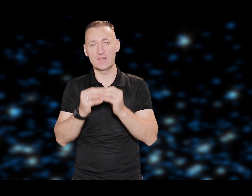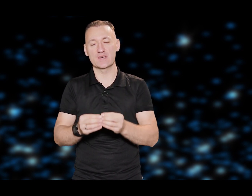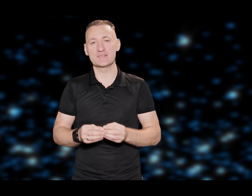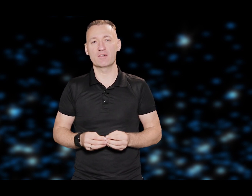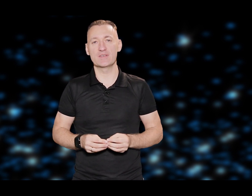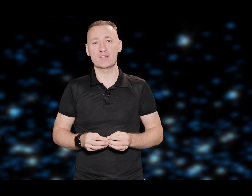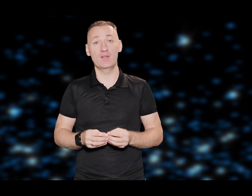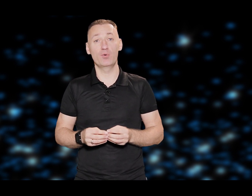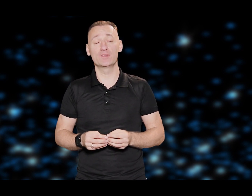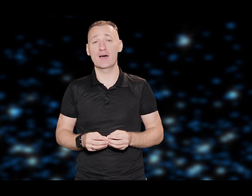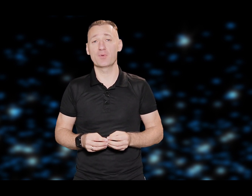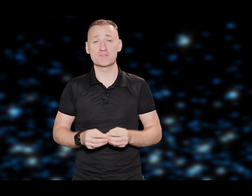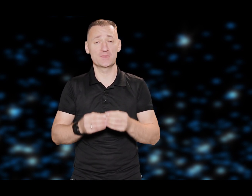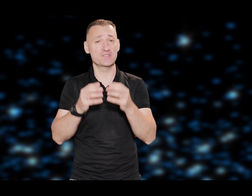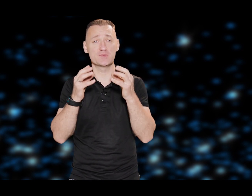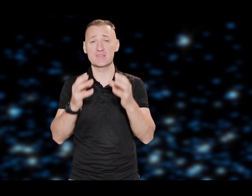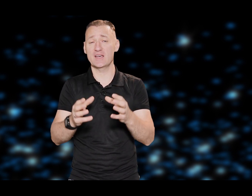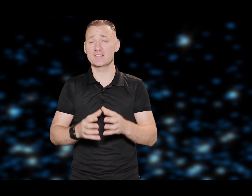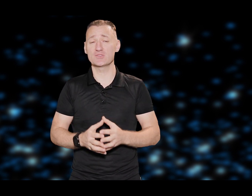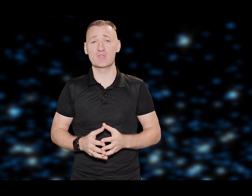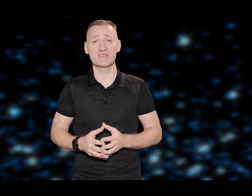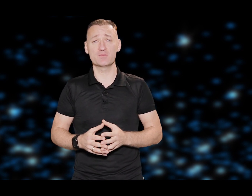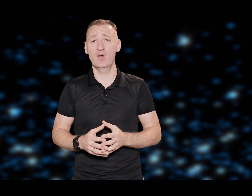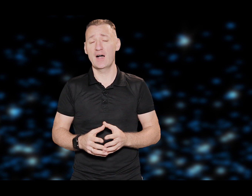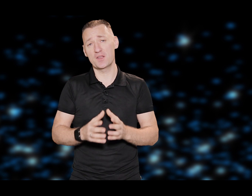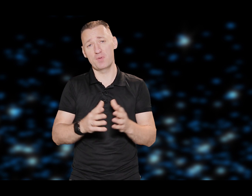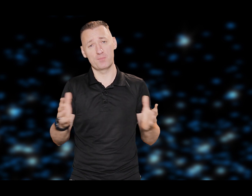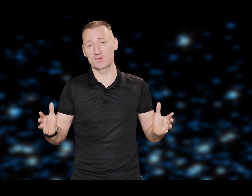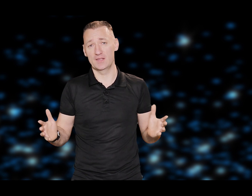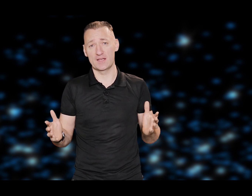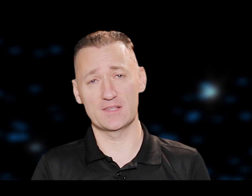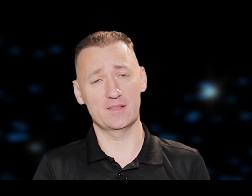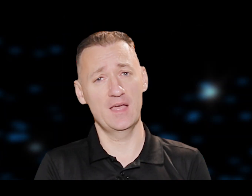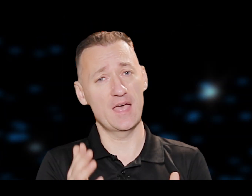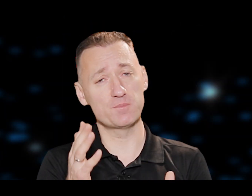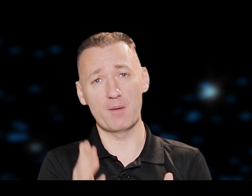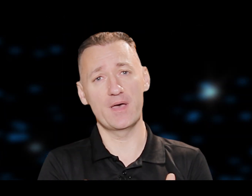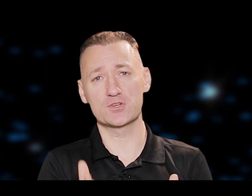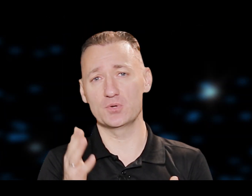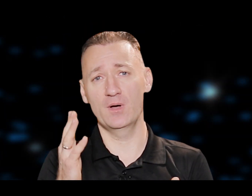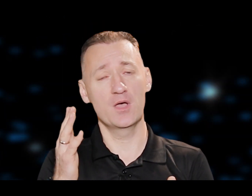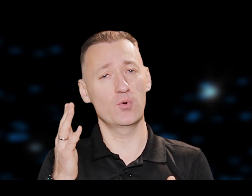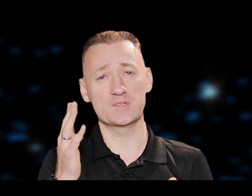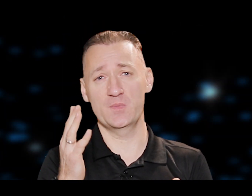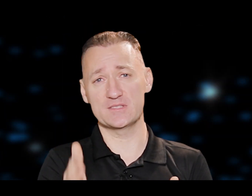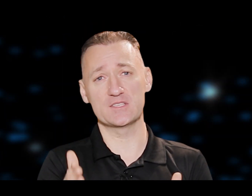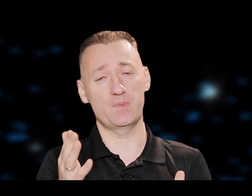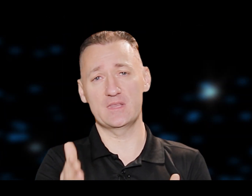iesācis tevi savu labo darbu, es esmu ticības iesācis un es esmu arī piepildītājs. Tātad es pabeigšu to, ko es esmu iesācis pie